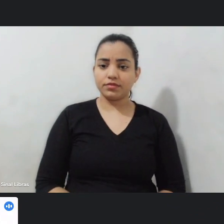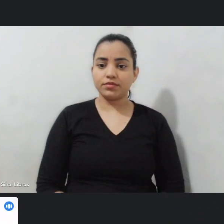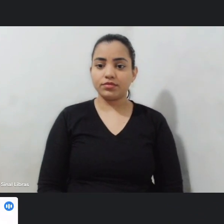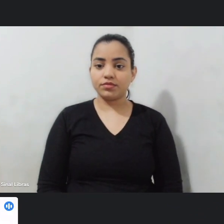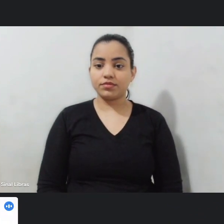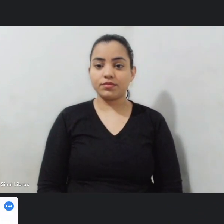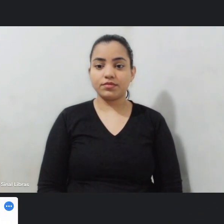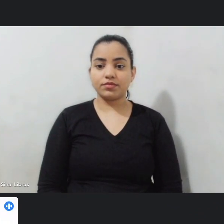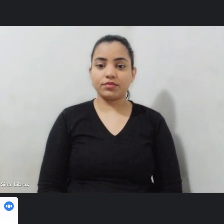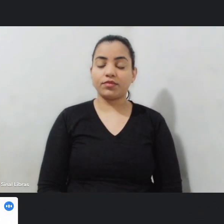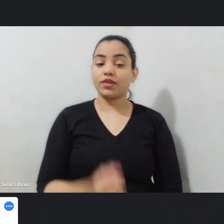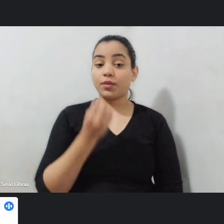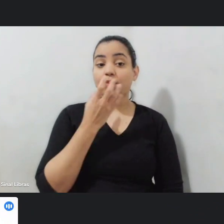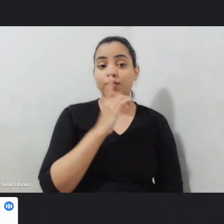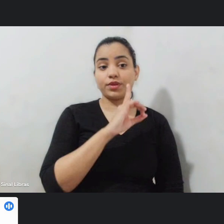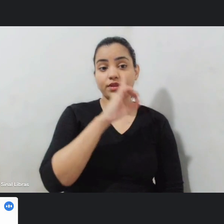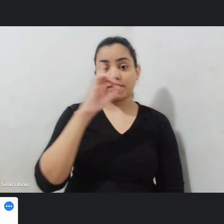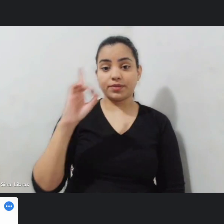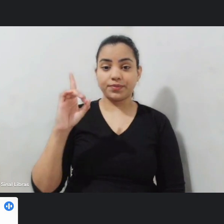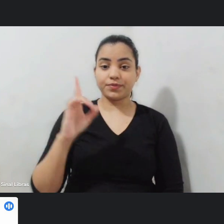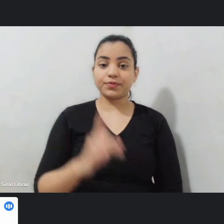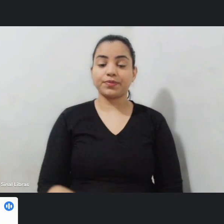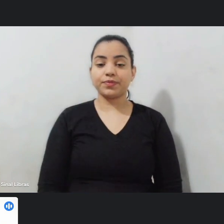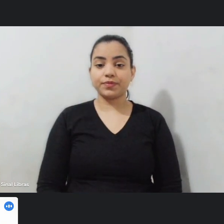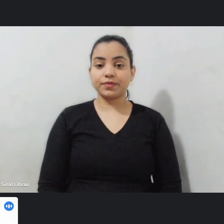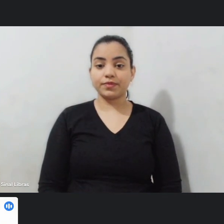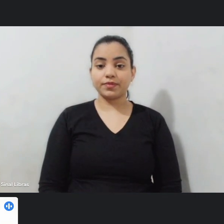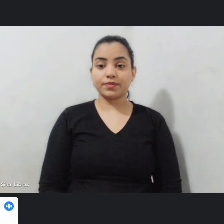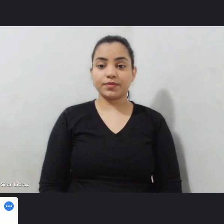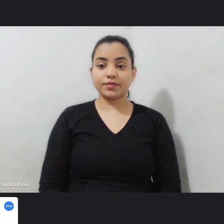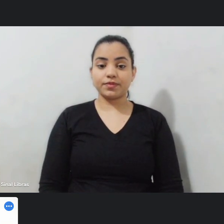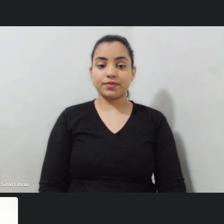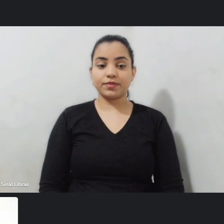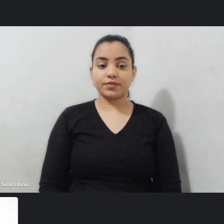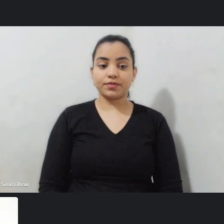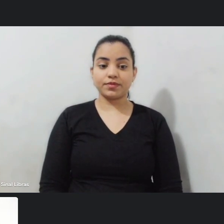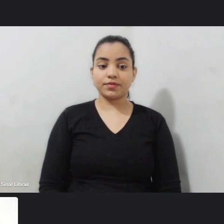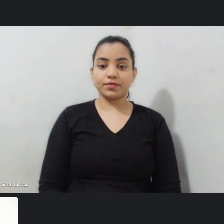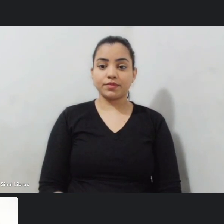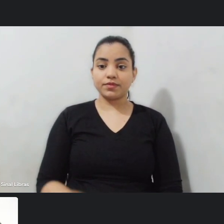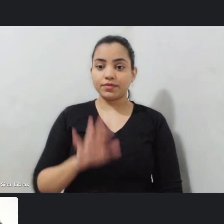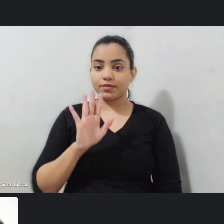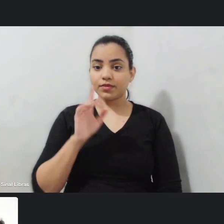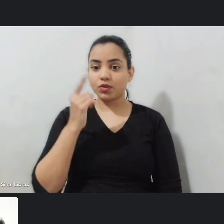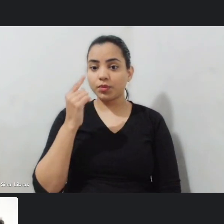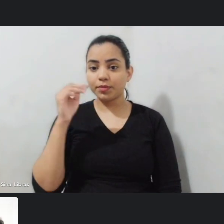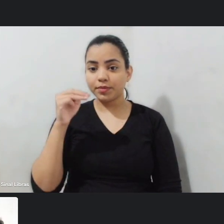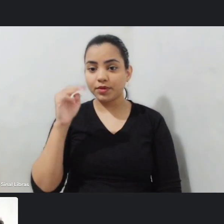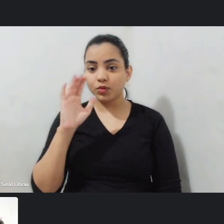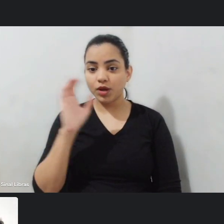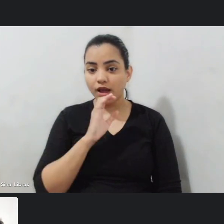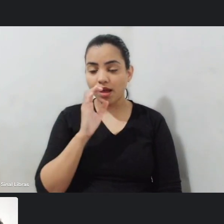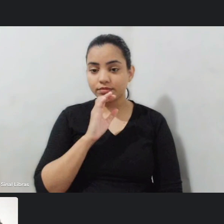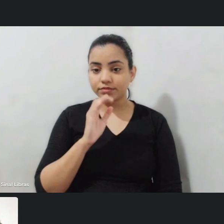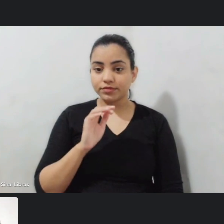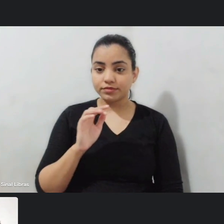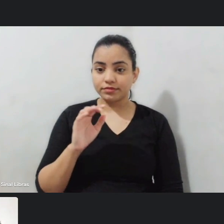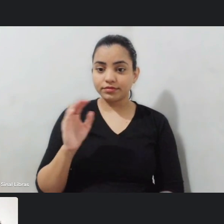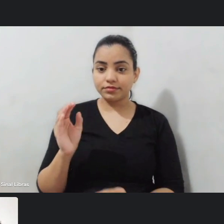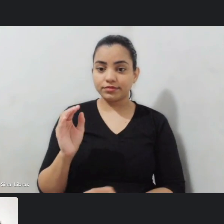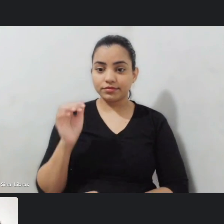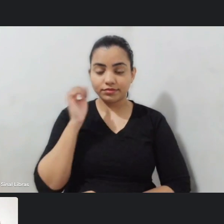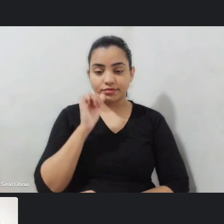bom dia eu sou a Gorete Gomes um momento só estou passando aqui para a secretária